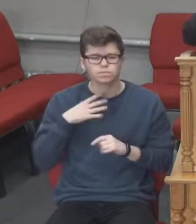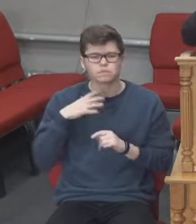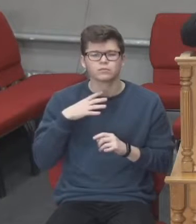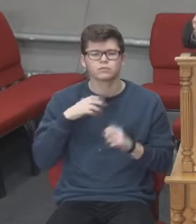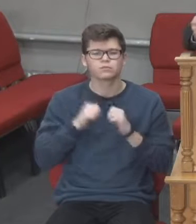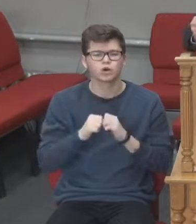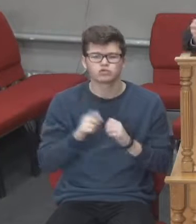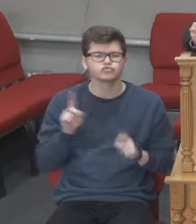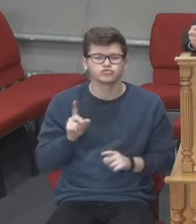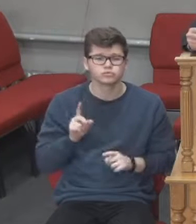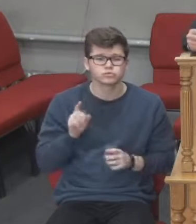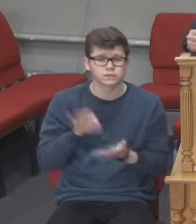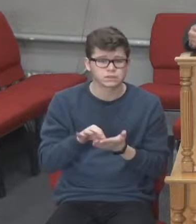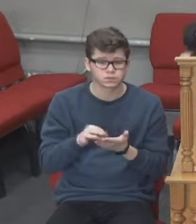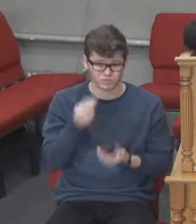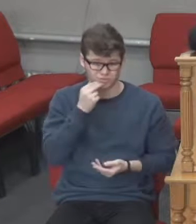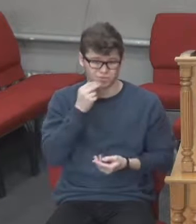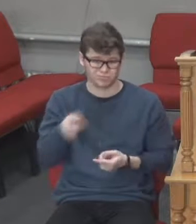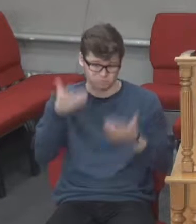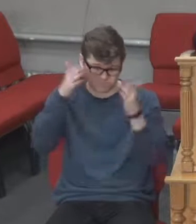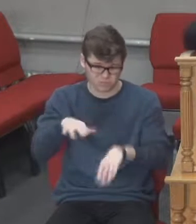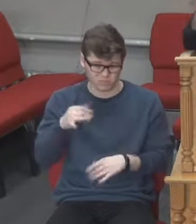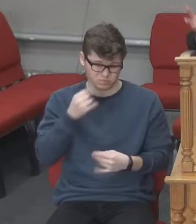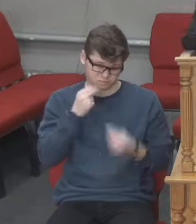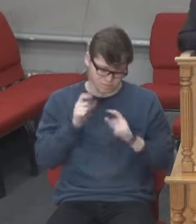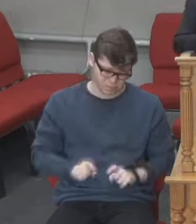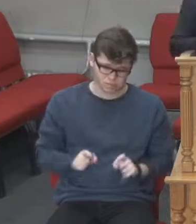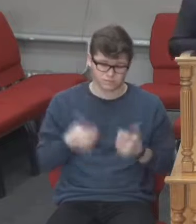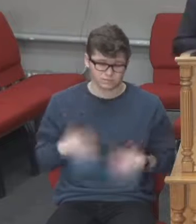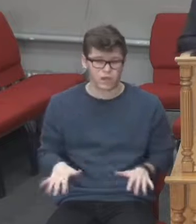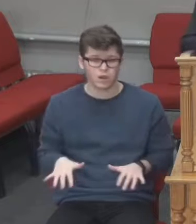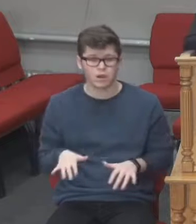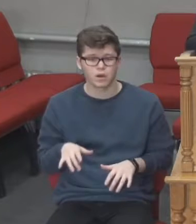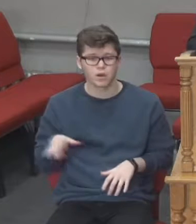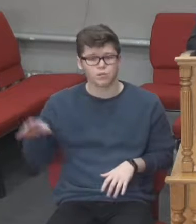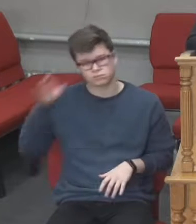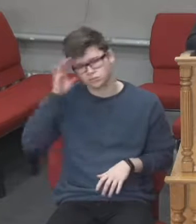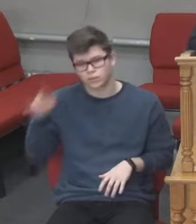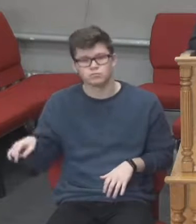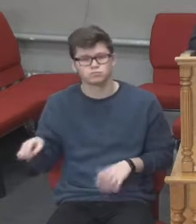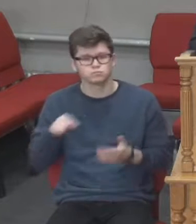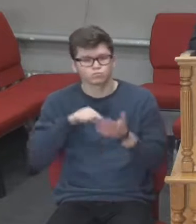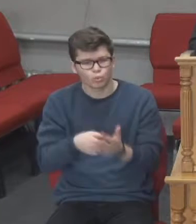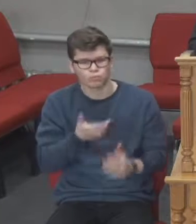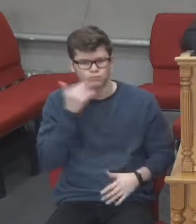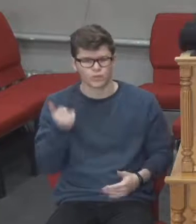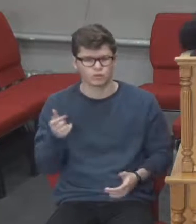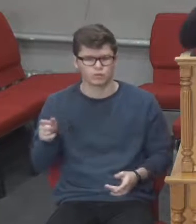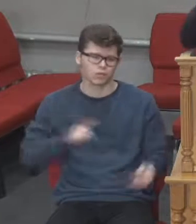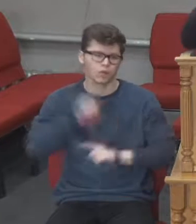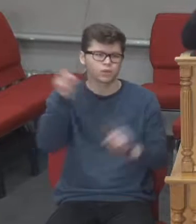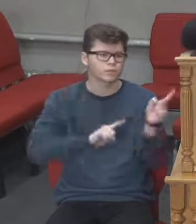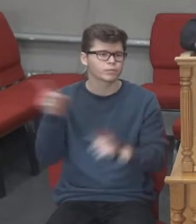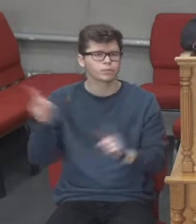було помолитися за їжу. Тому в нас є конкретна ситуація молитва за Україну,